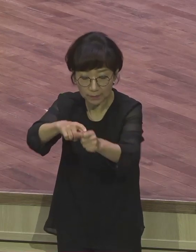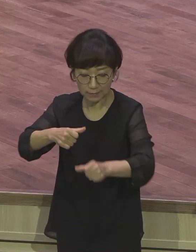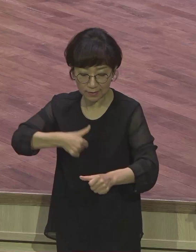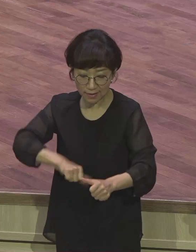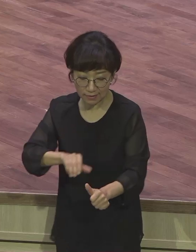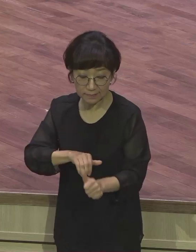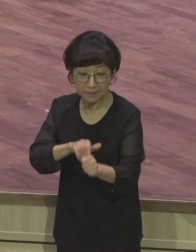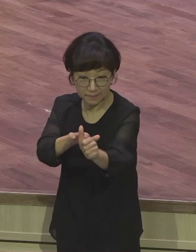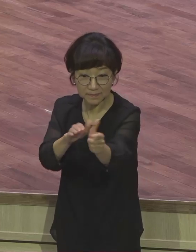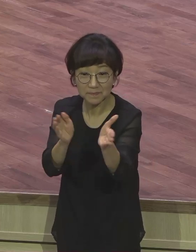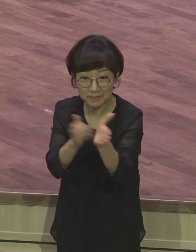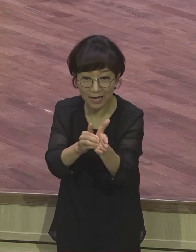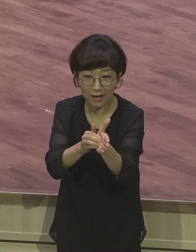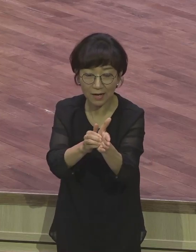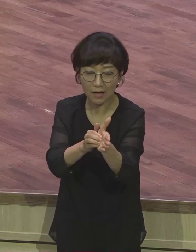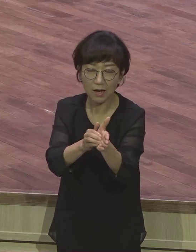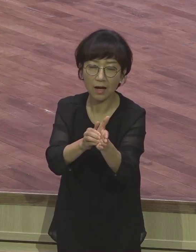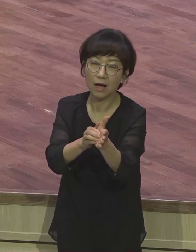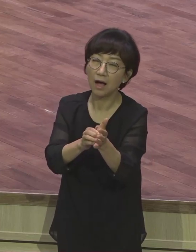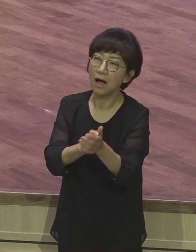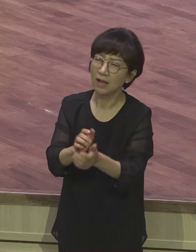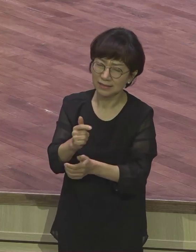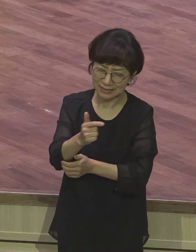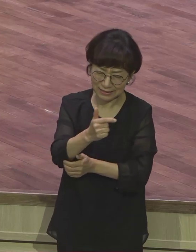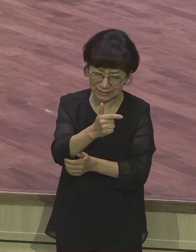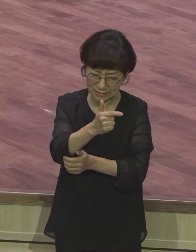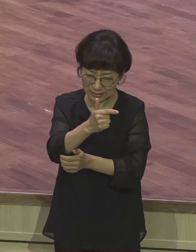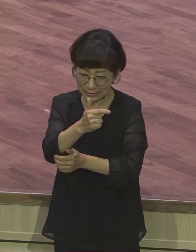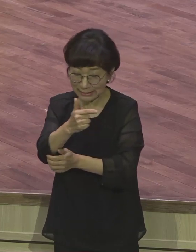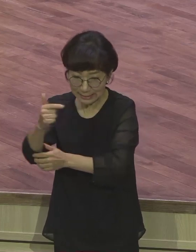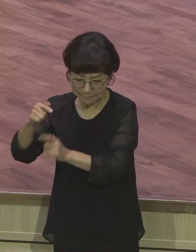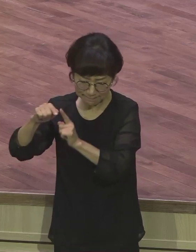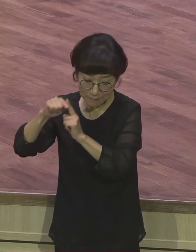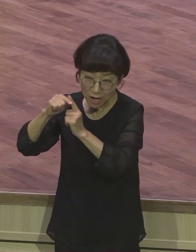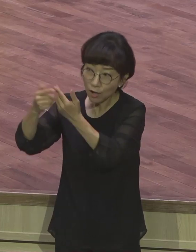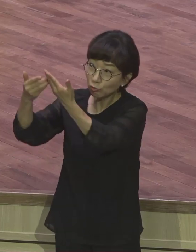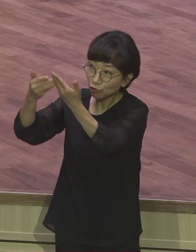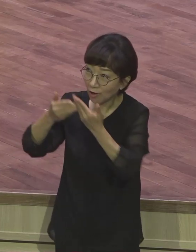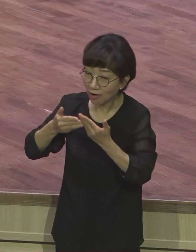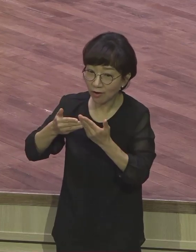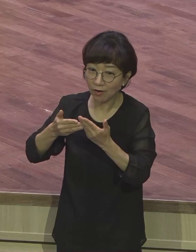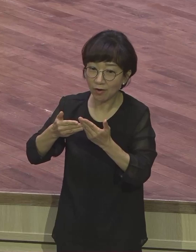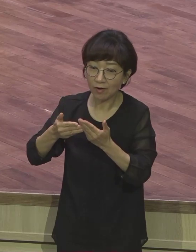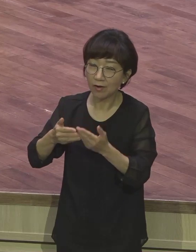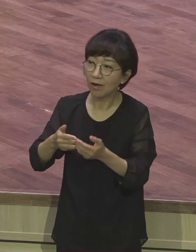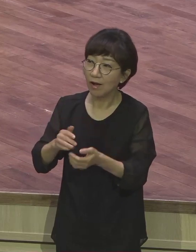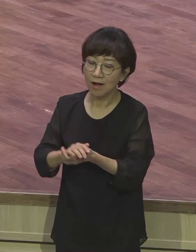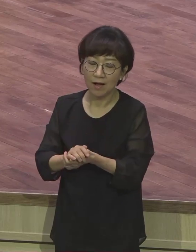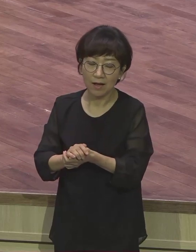이렇게 엄청난 희생을 치러진 하나님의 사랑은 뭘 더 안 줄 게 뭐가 있겠느냐